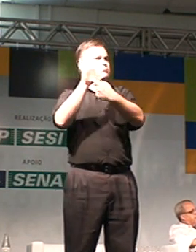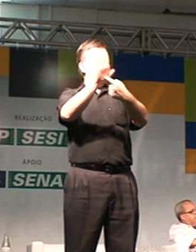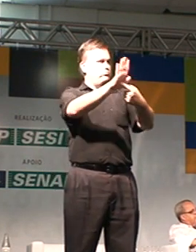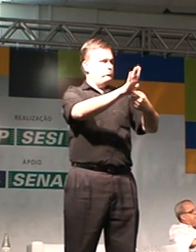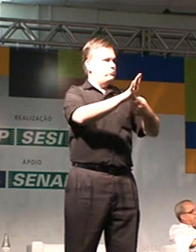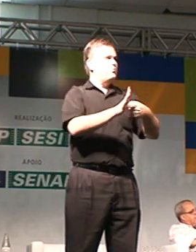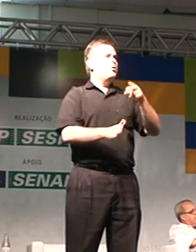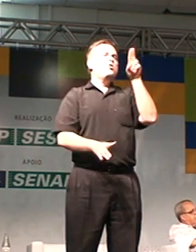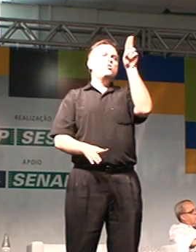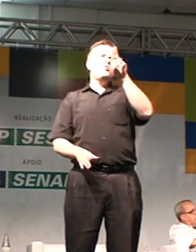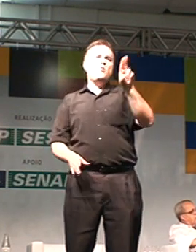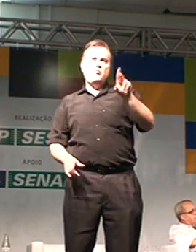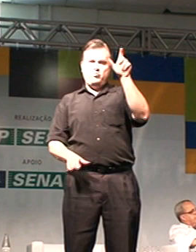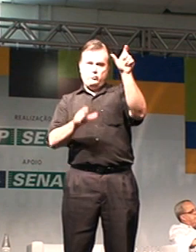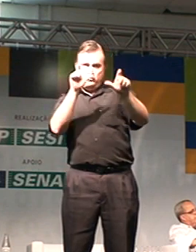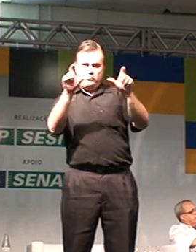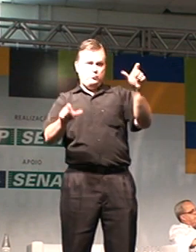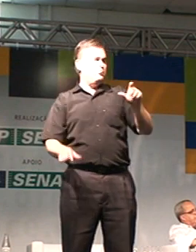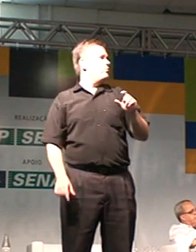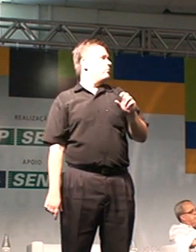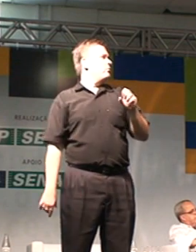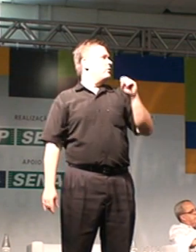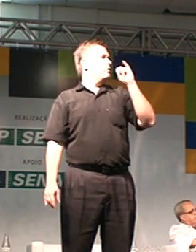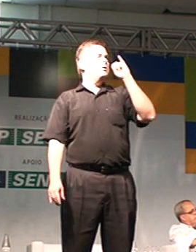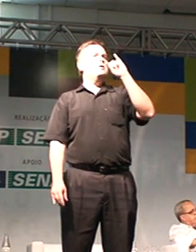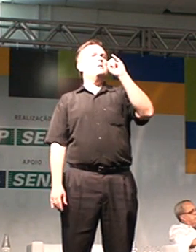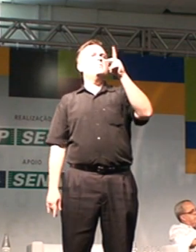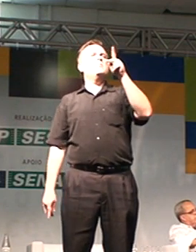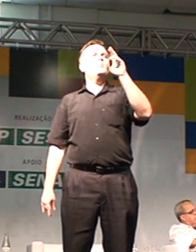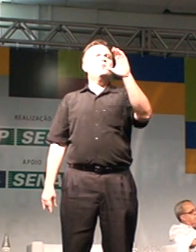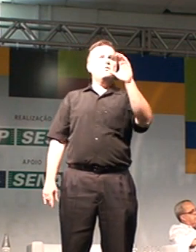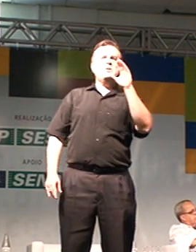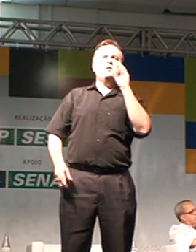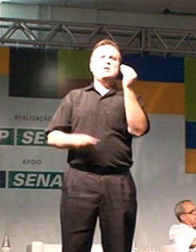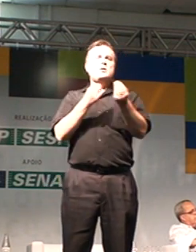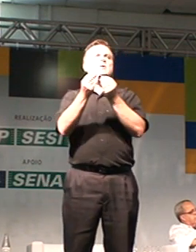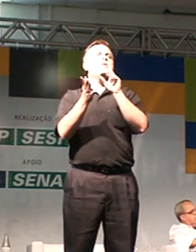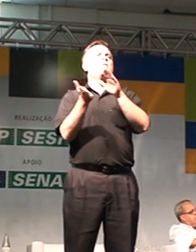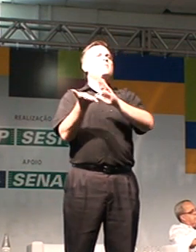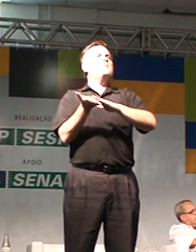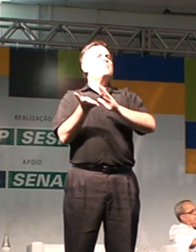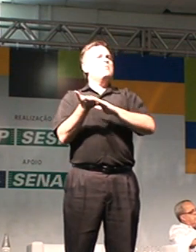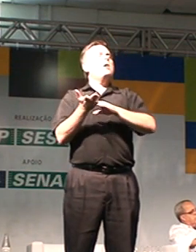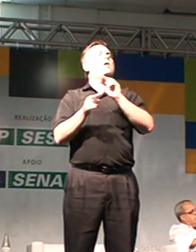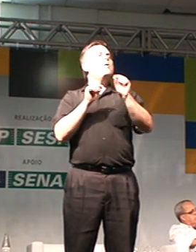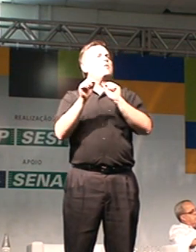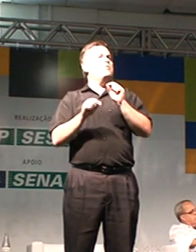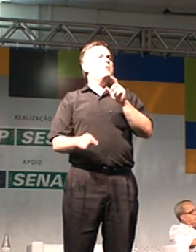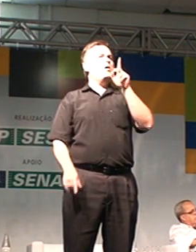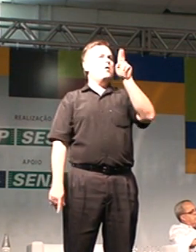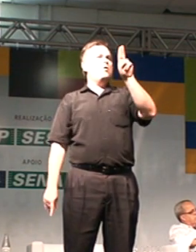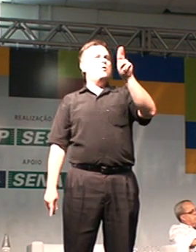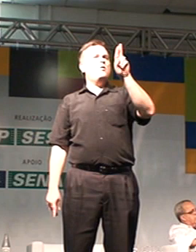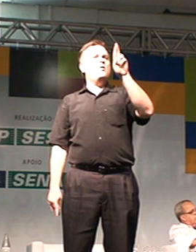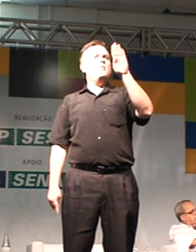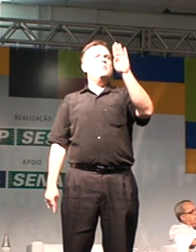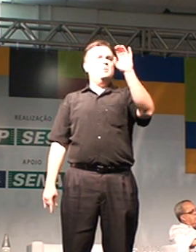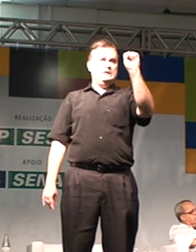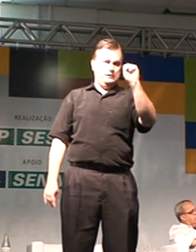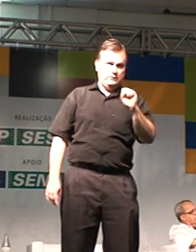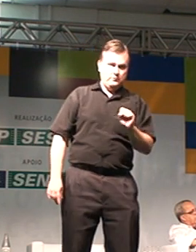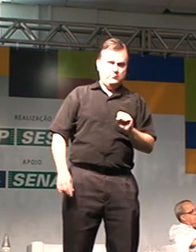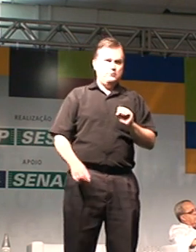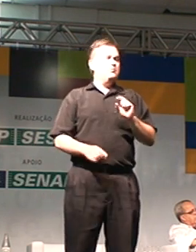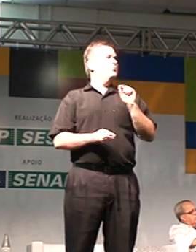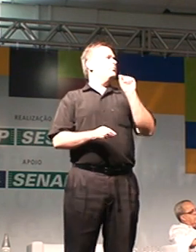falar até nomes próprios que aqui eu posso falar. O IPUC vai saber do que ele vai estar sendo cobrado, que é da área dele. A URBIS, do que é da área dela.